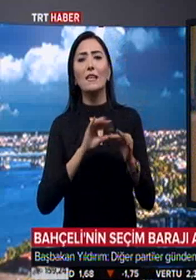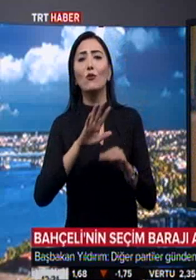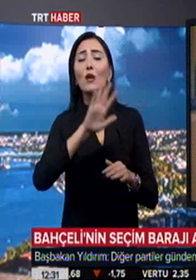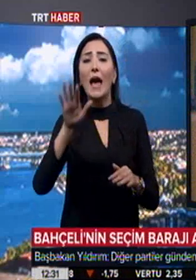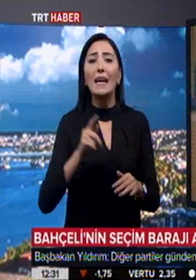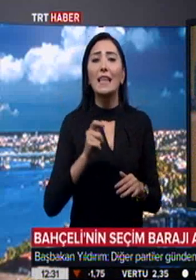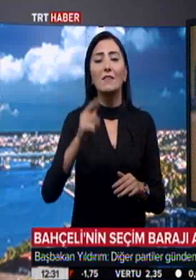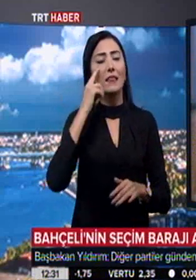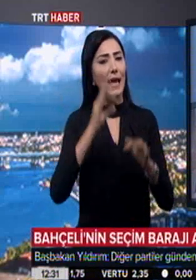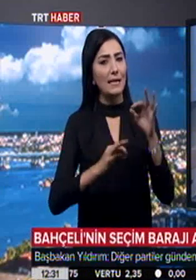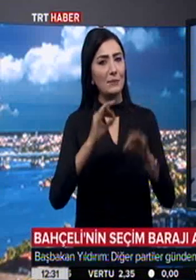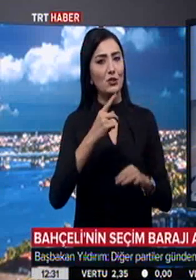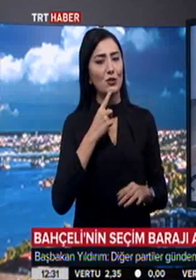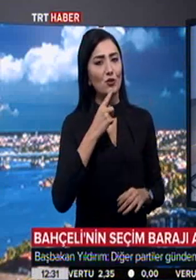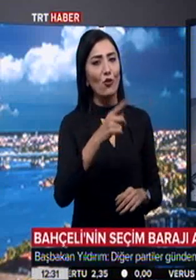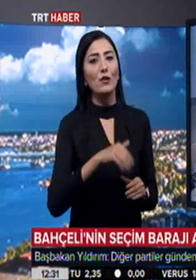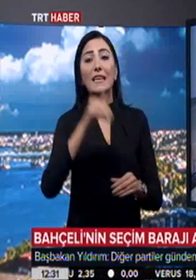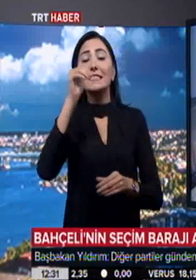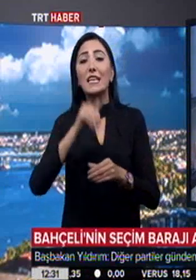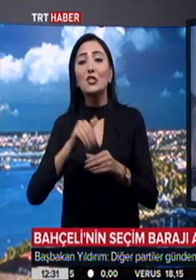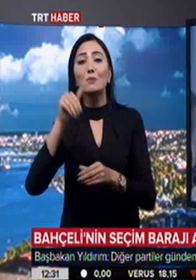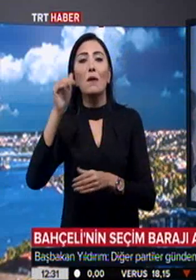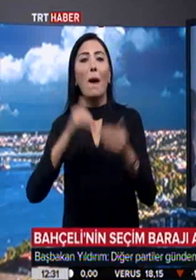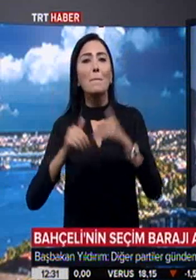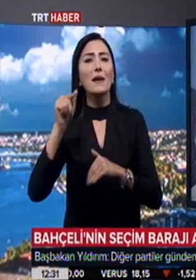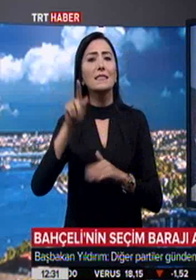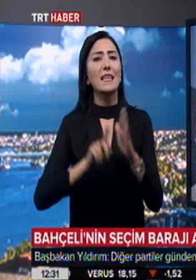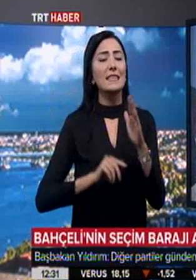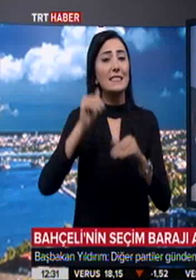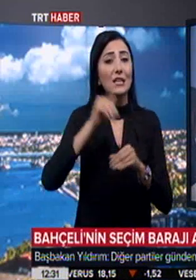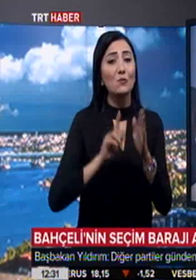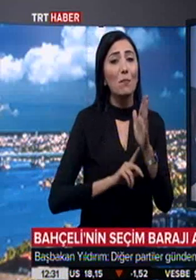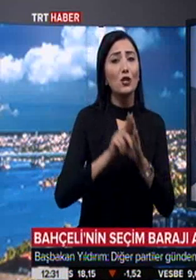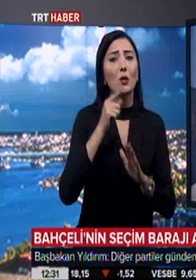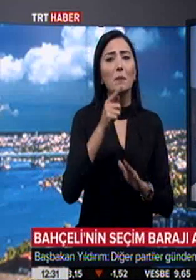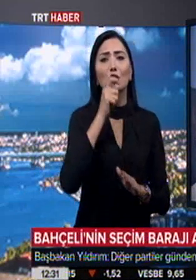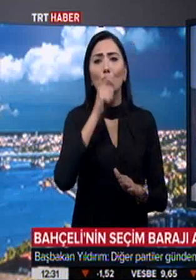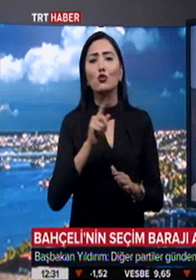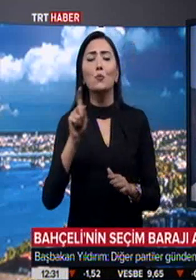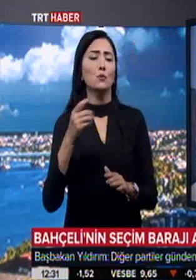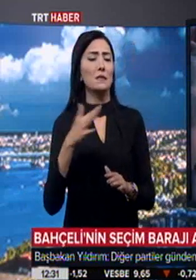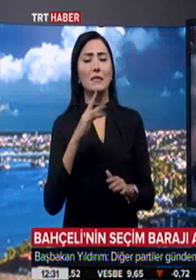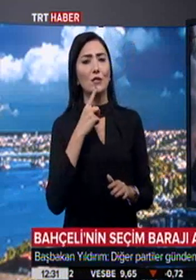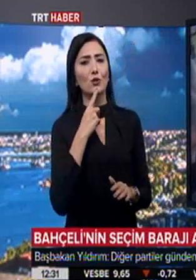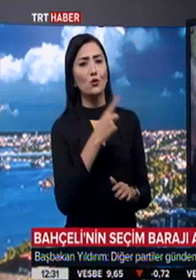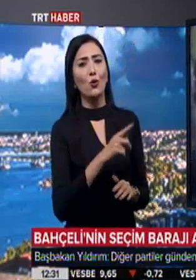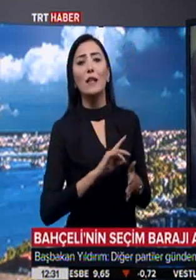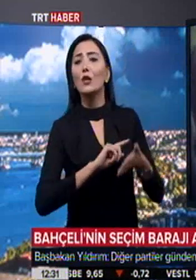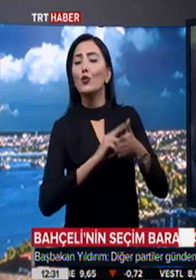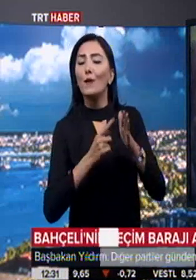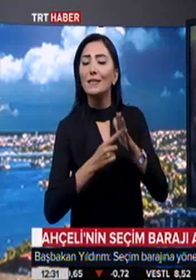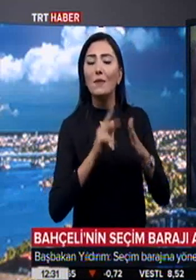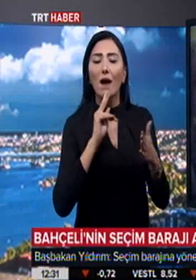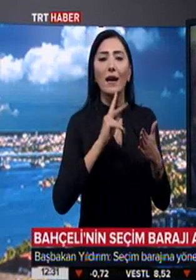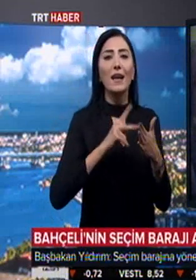Her önerinin değerlendirilebileceğini söyledi. Seçim kampanyasında seçim barajına yönelik bir taahhütte bulunulmadığını da belirtti. Yönetimde